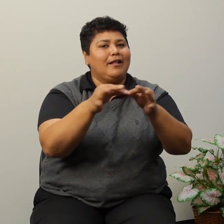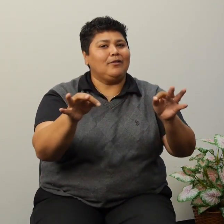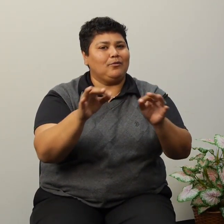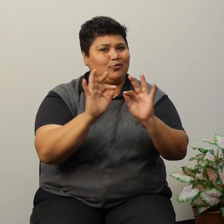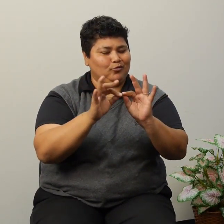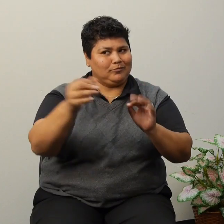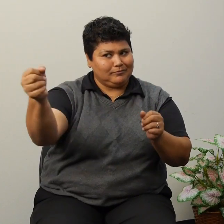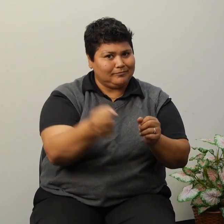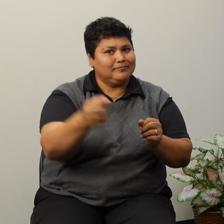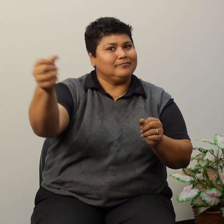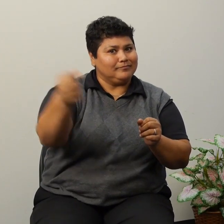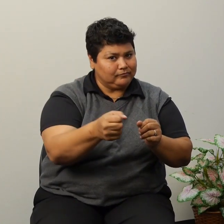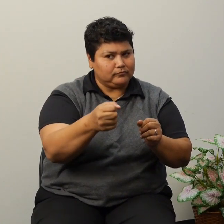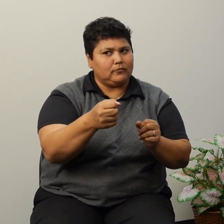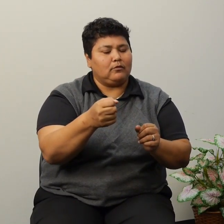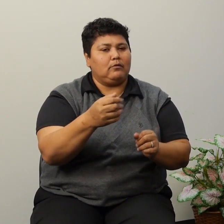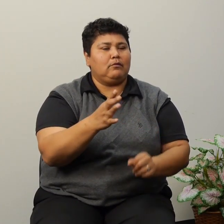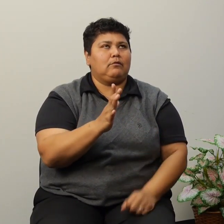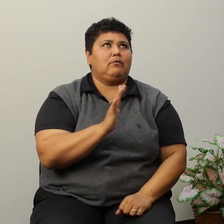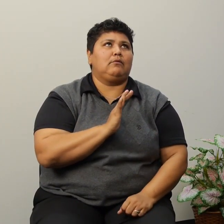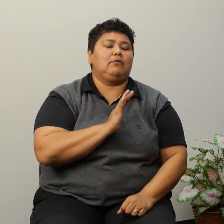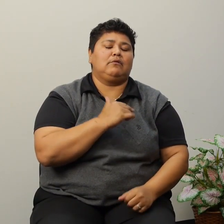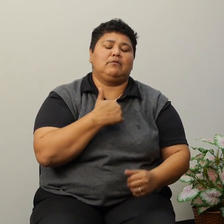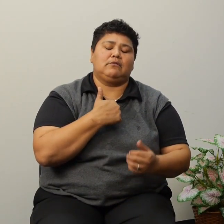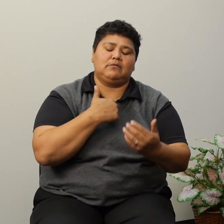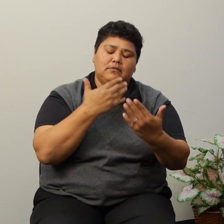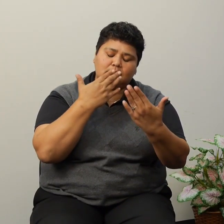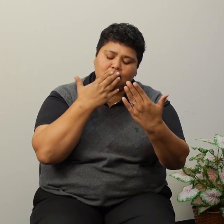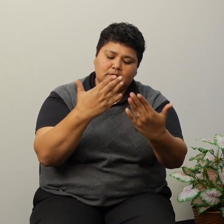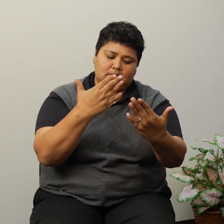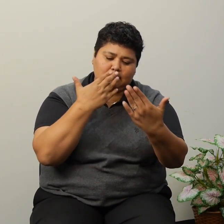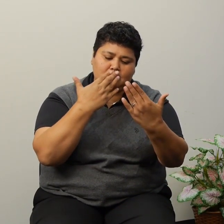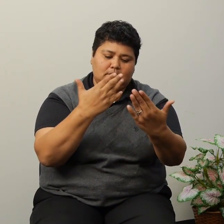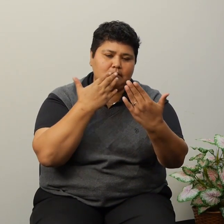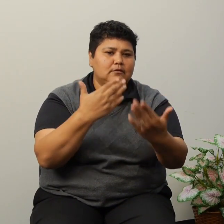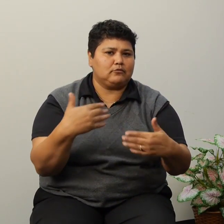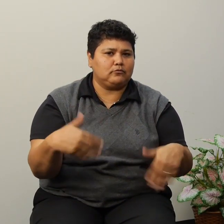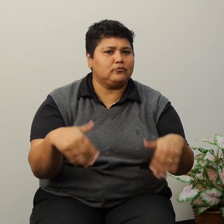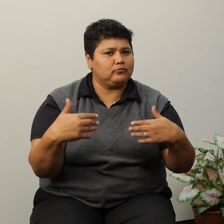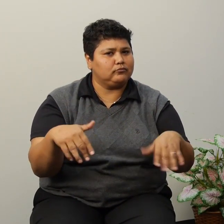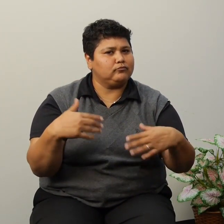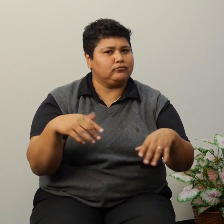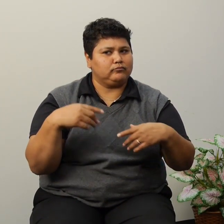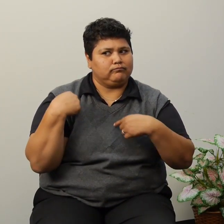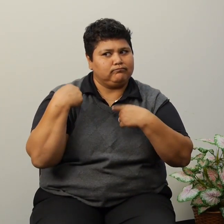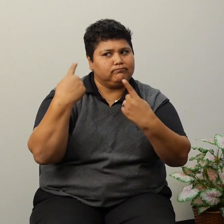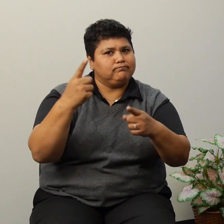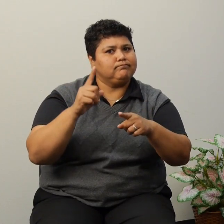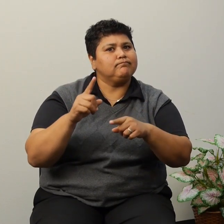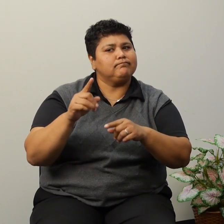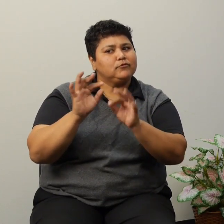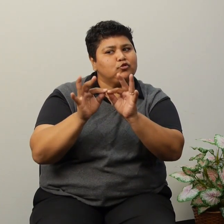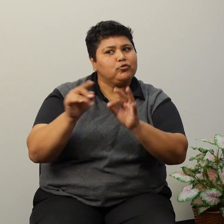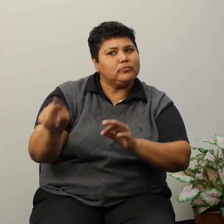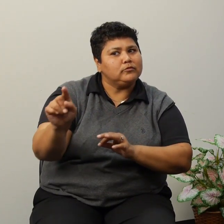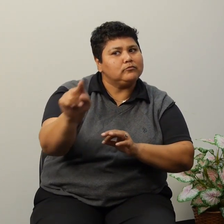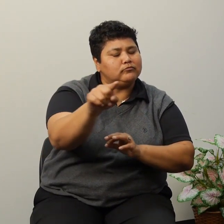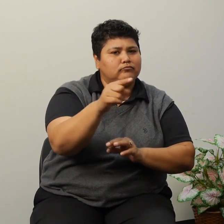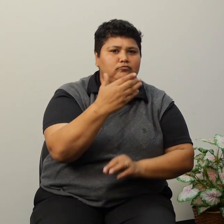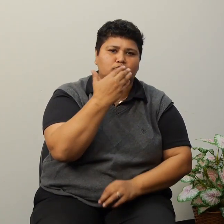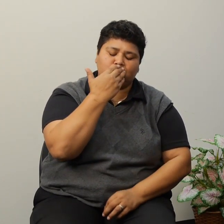Y me ha servido de mucho y estoy muy agradecida. Con todos los intérpretes, todos son muy buenos.